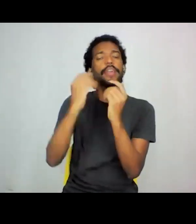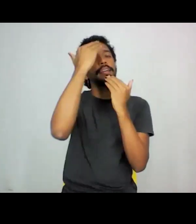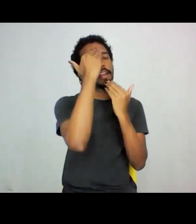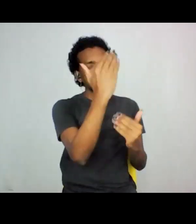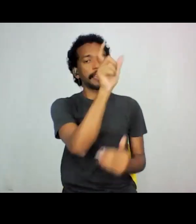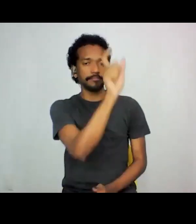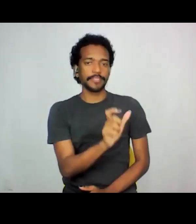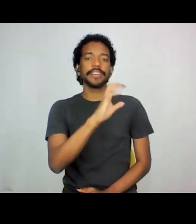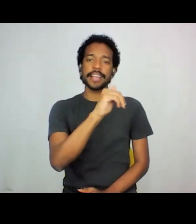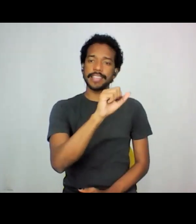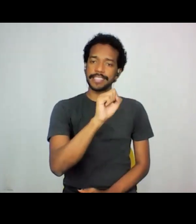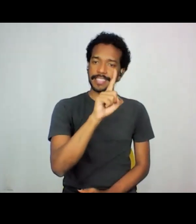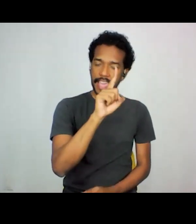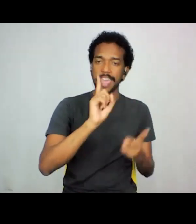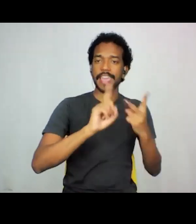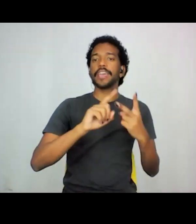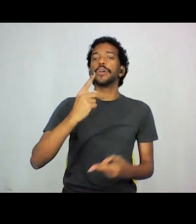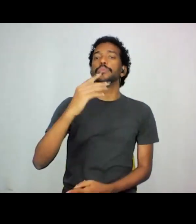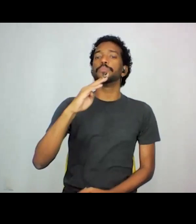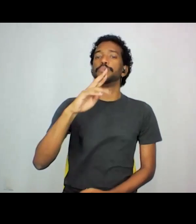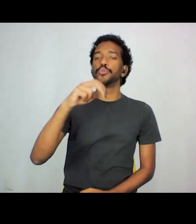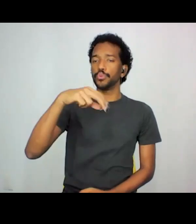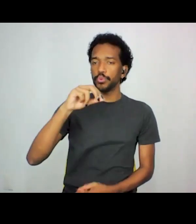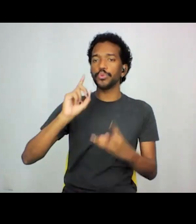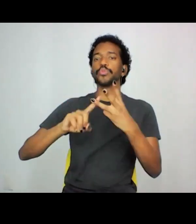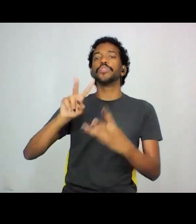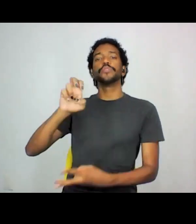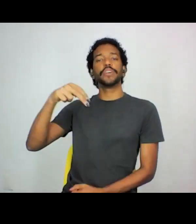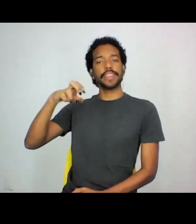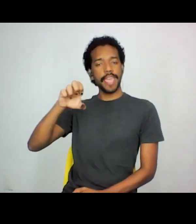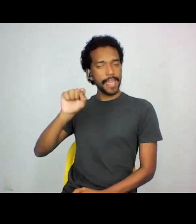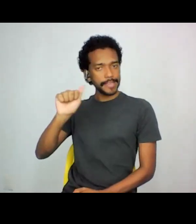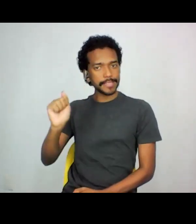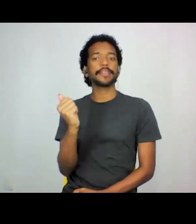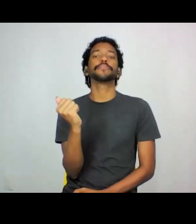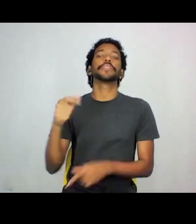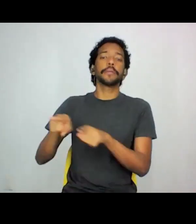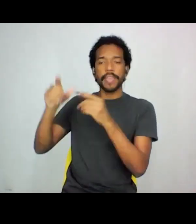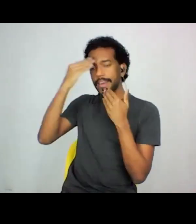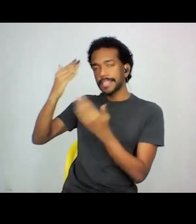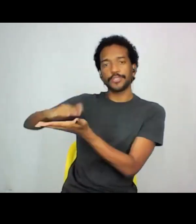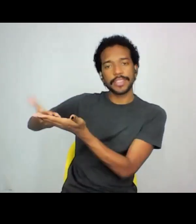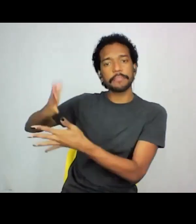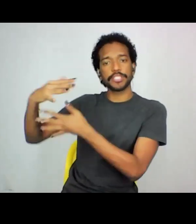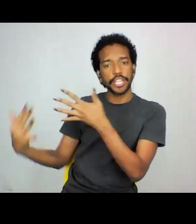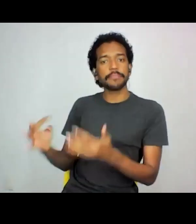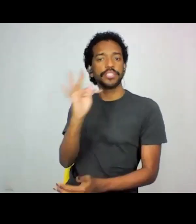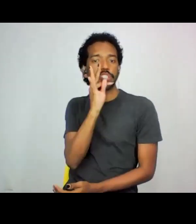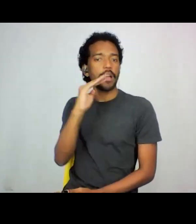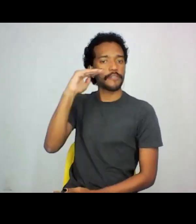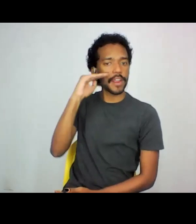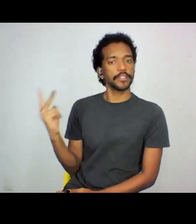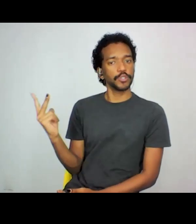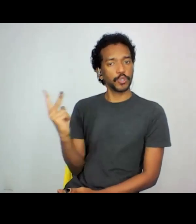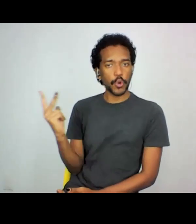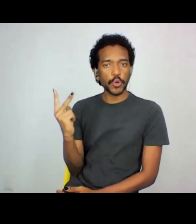o Bruno, agradeço a Vanessa por ter aceito o convite, agradeço aos intérpretes, Thiago e Efraim, vou